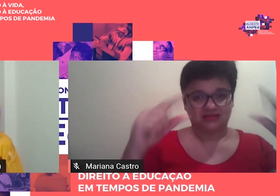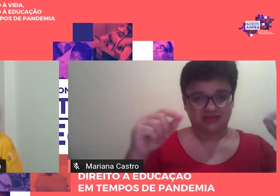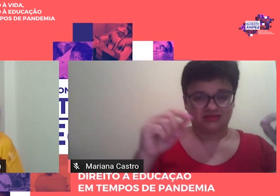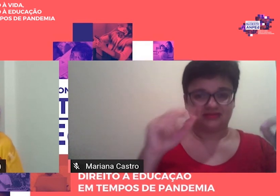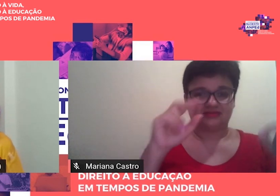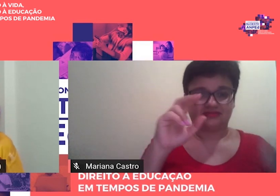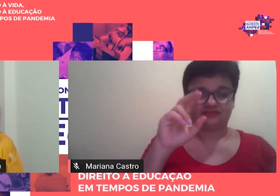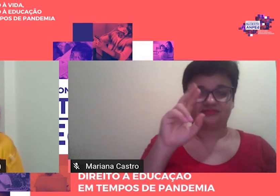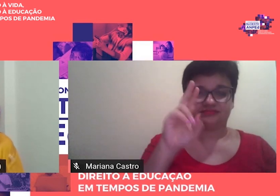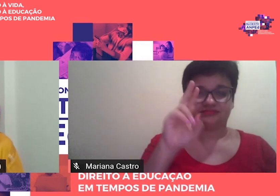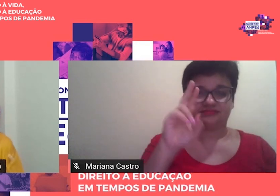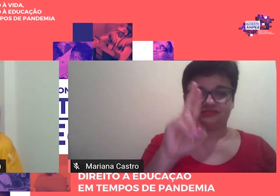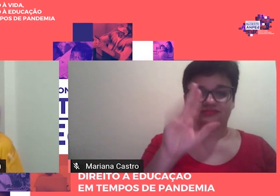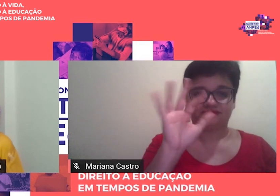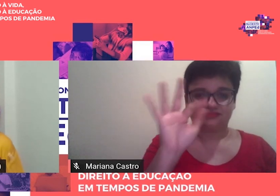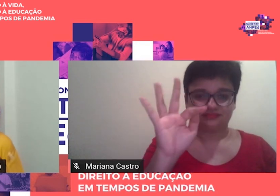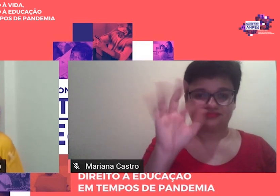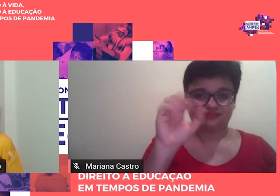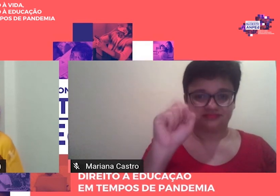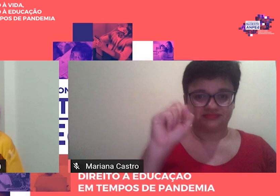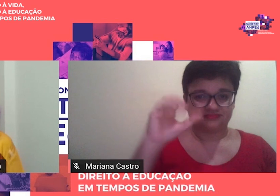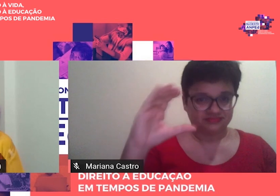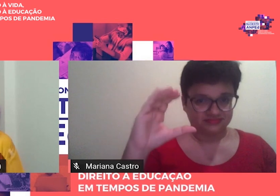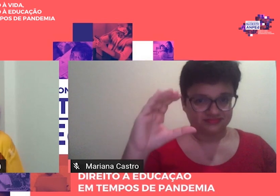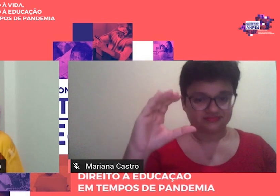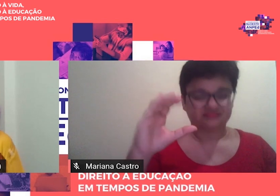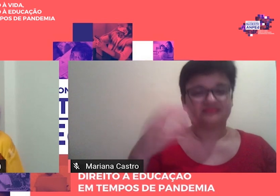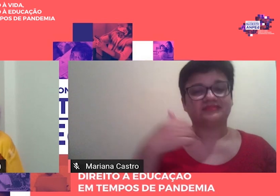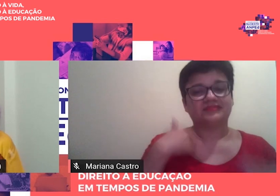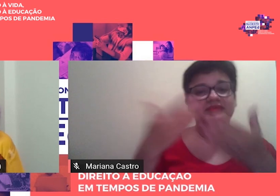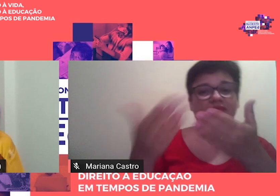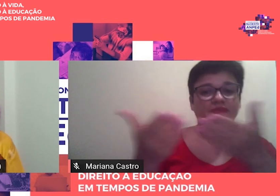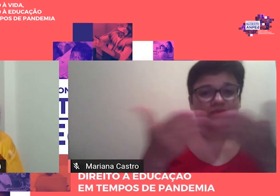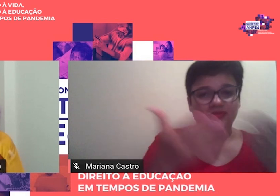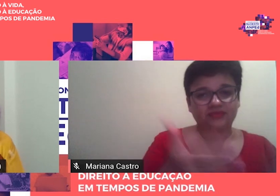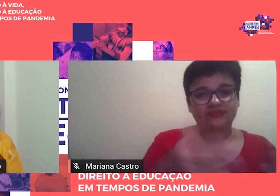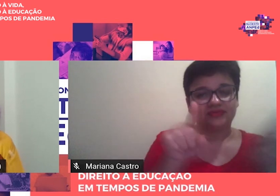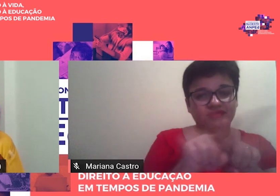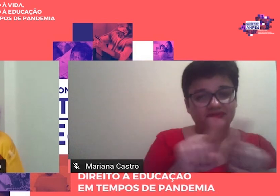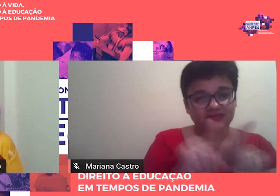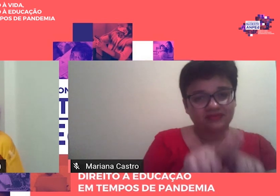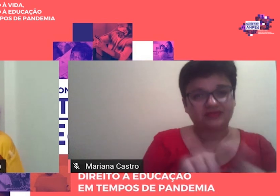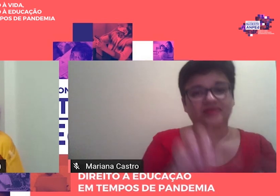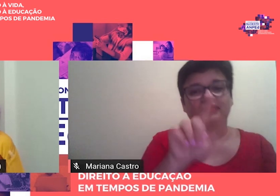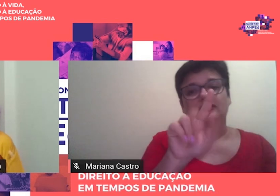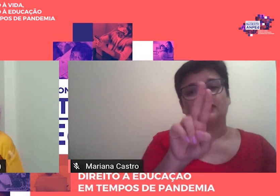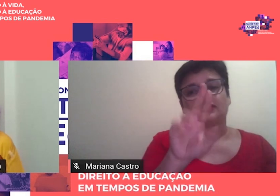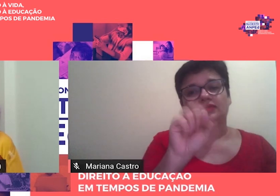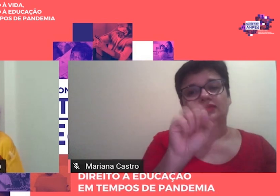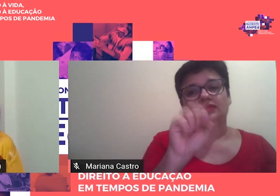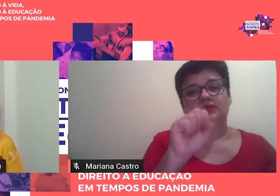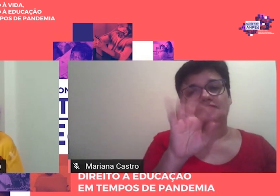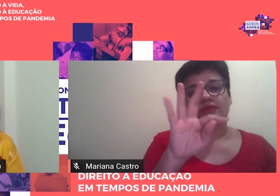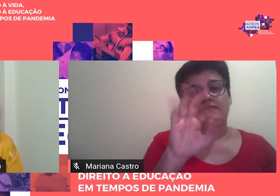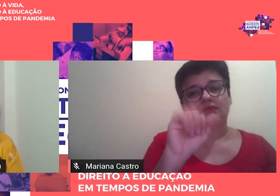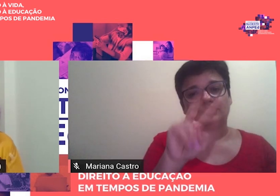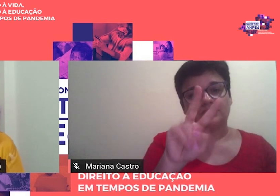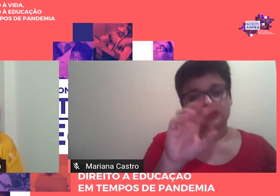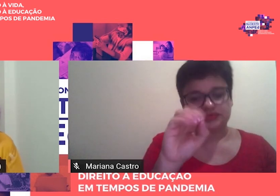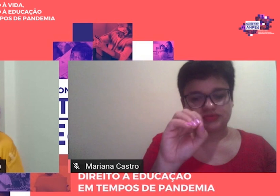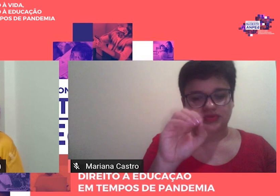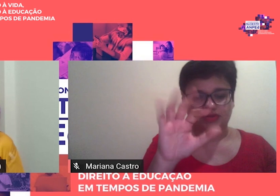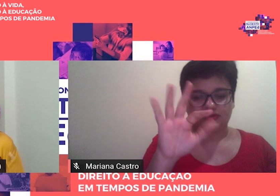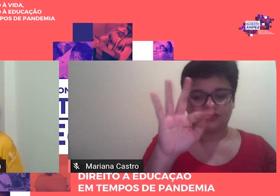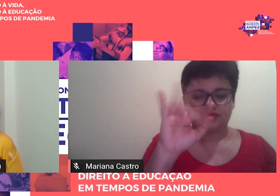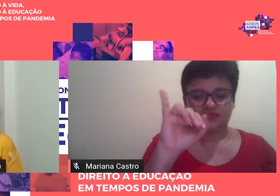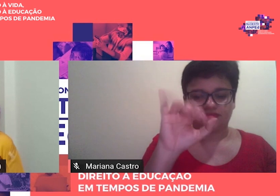editores da Education Review Eu convido o Gustavo Fischmann Da Arizona Station University